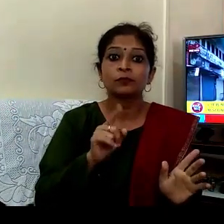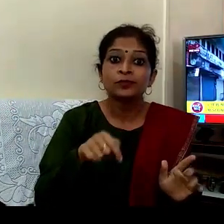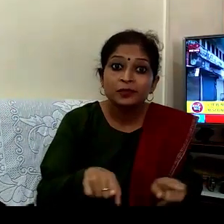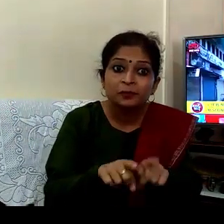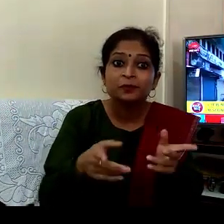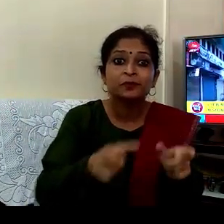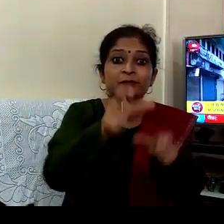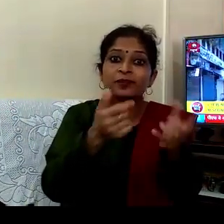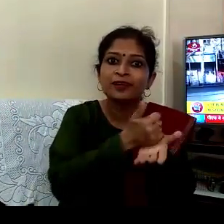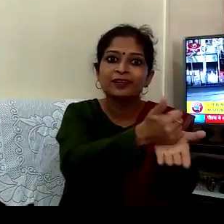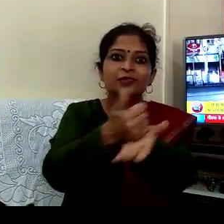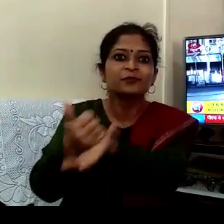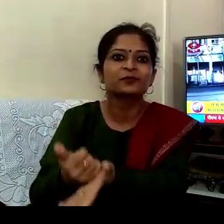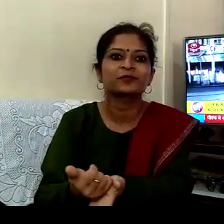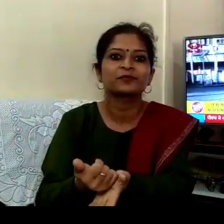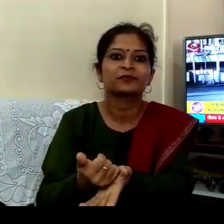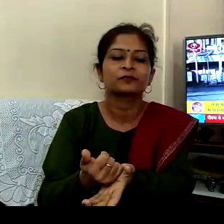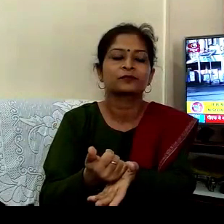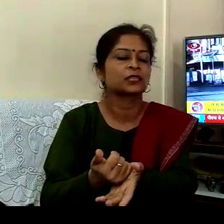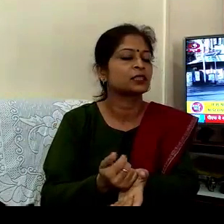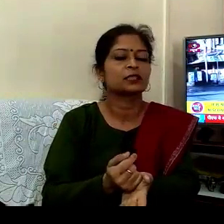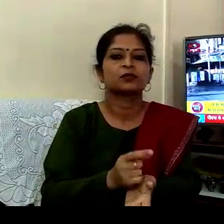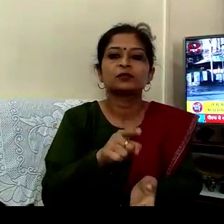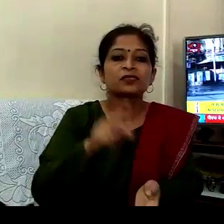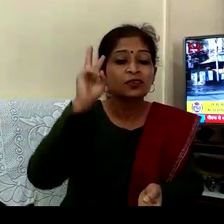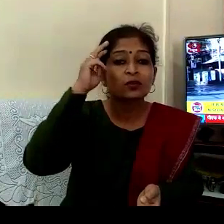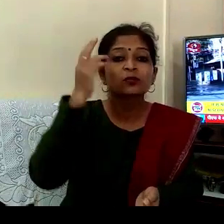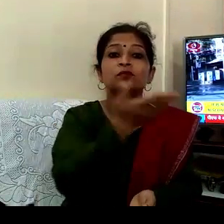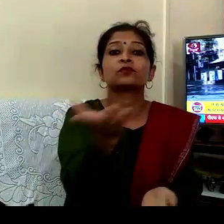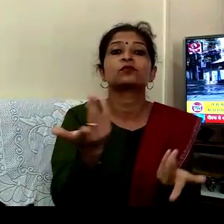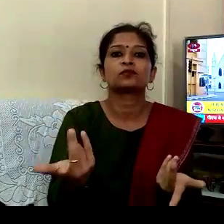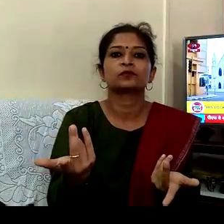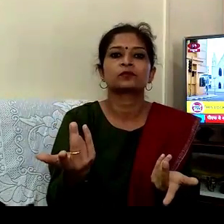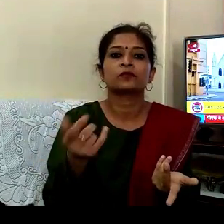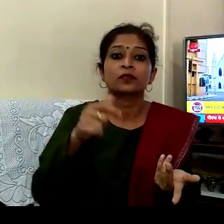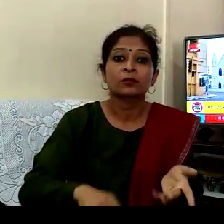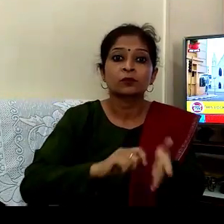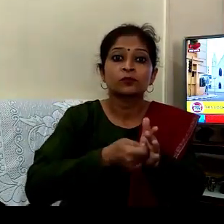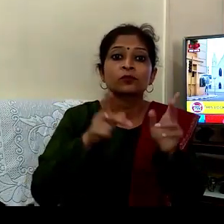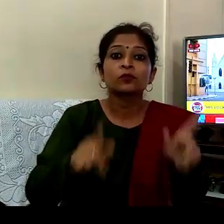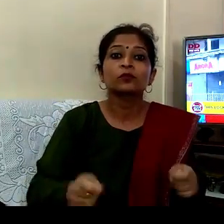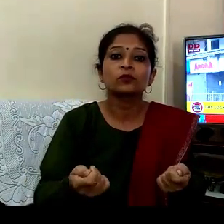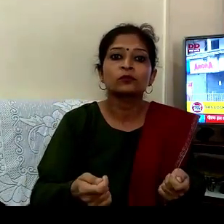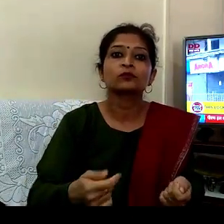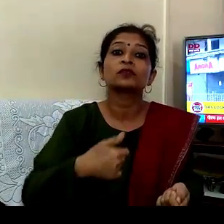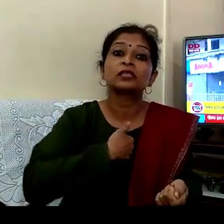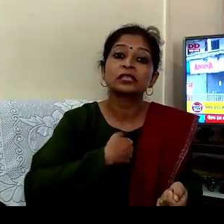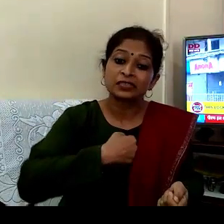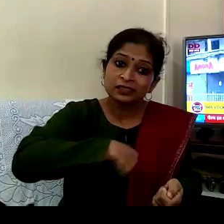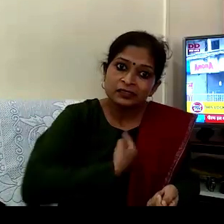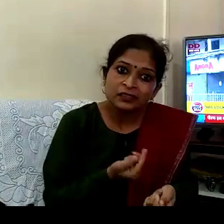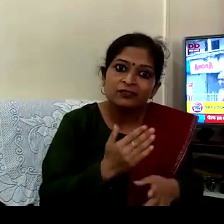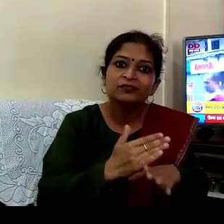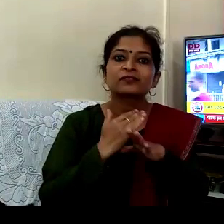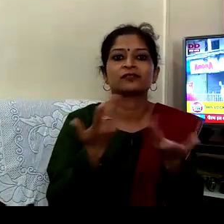رہے ہیں ارے بھائی یہ بھرم پالنہ صحیح نہیں ہے یہ لوگ ڈاؤن آپ کے خود کے